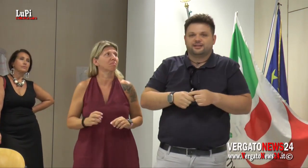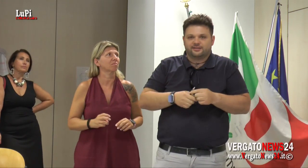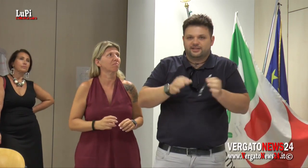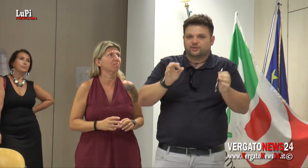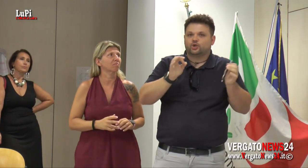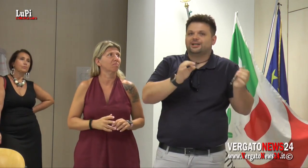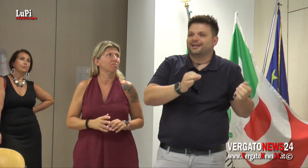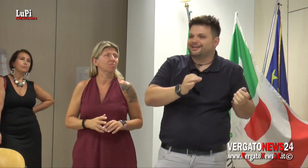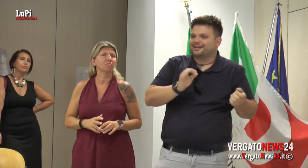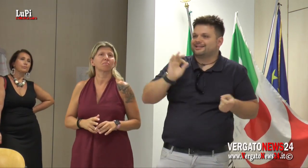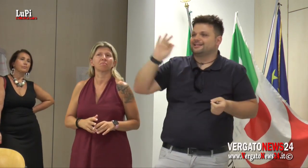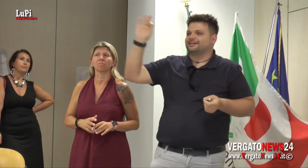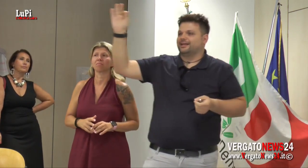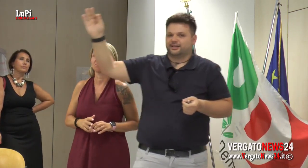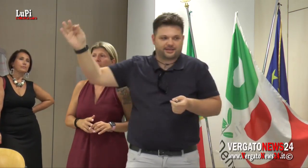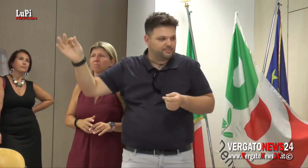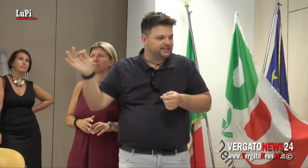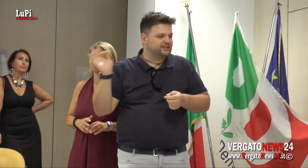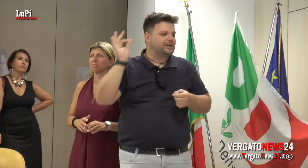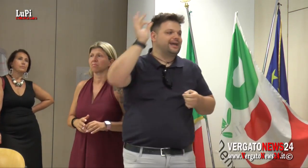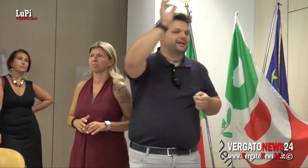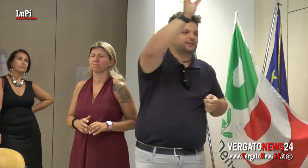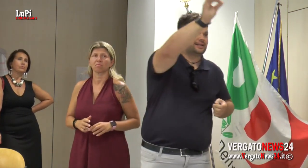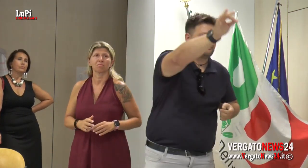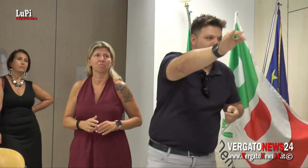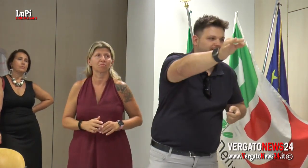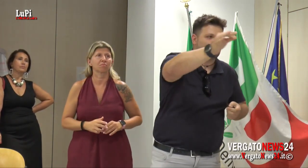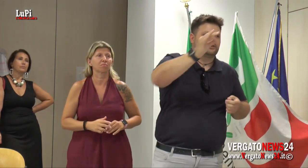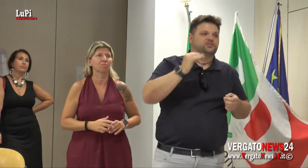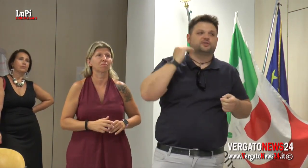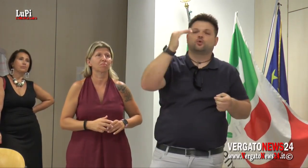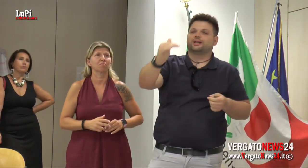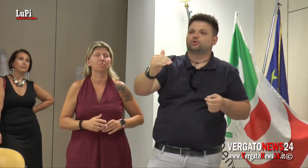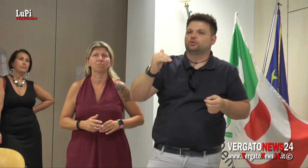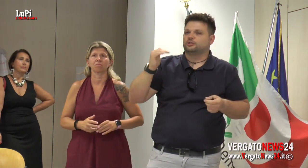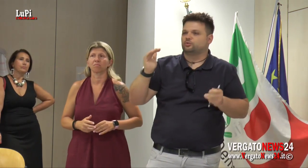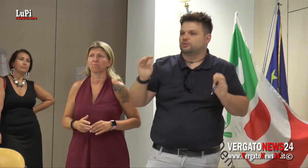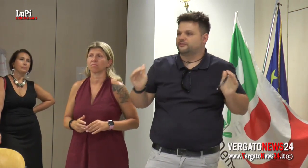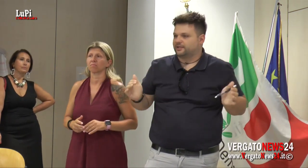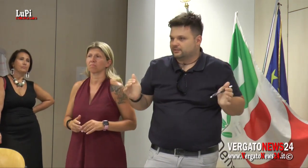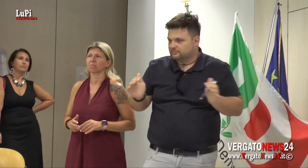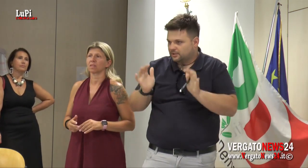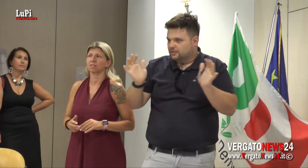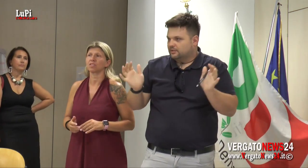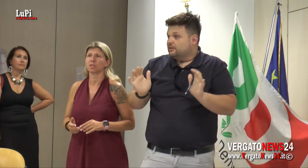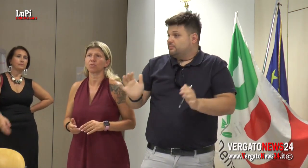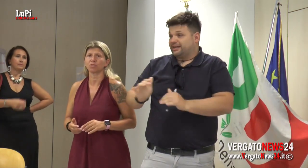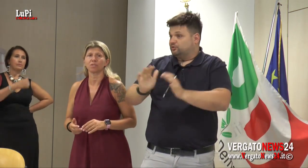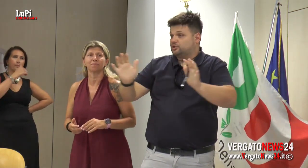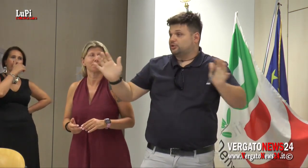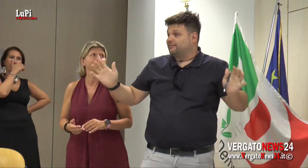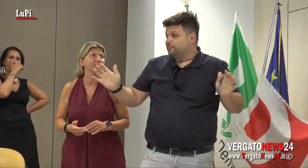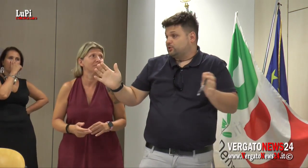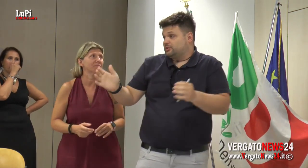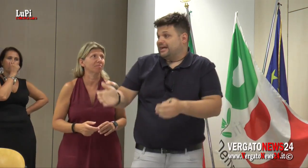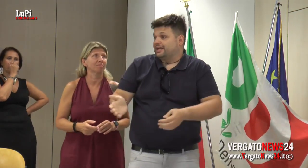venivano colleghi, dalla Sardegna, che prendevano l'aereo, atterravano al Marconi, facevano 48 ore di turno di fila, perché